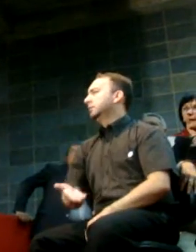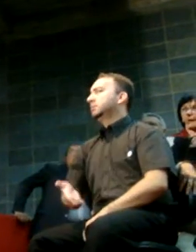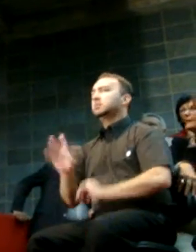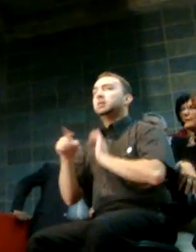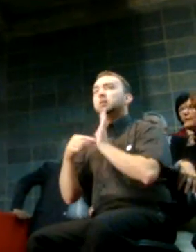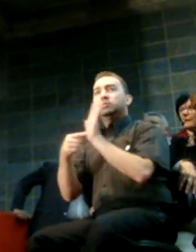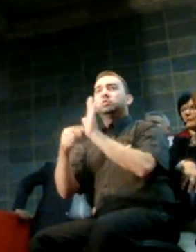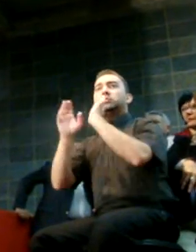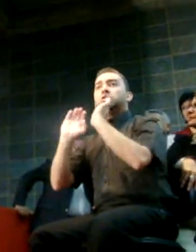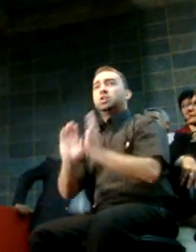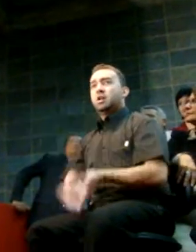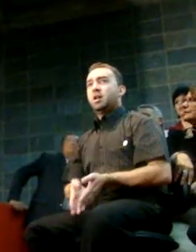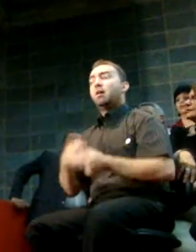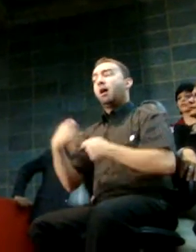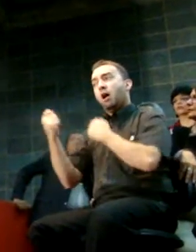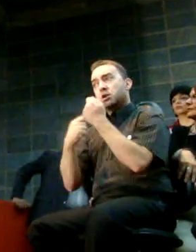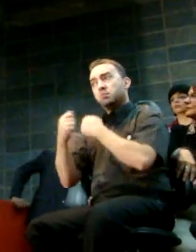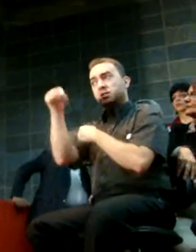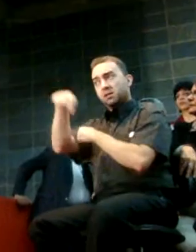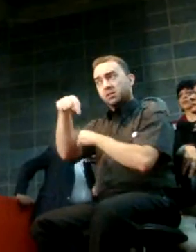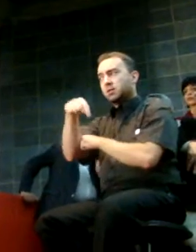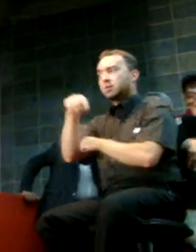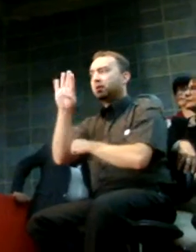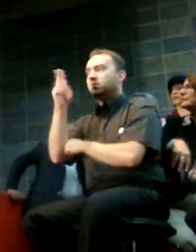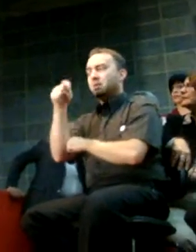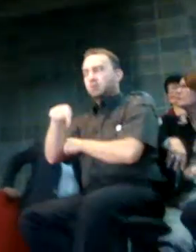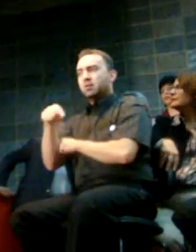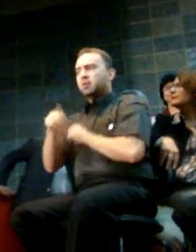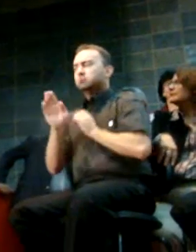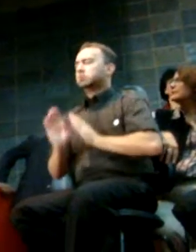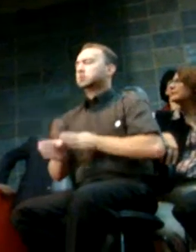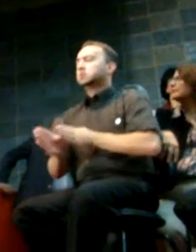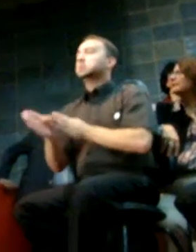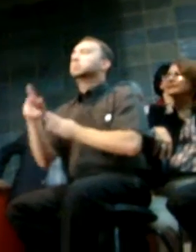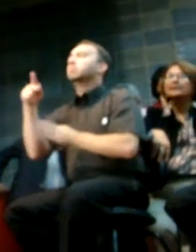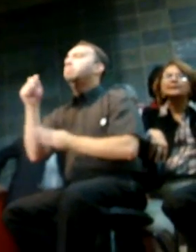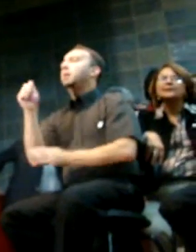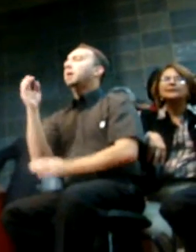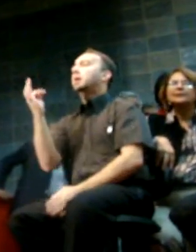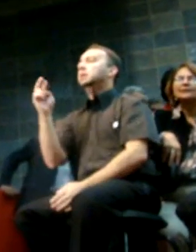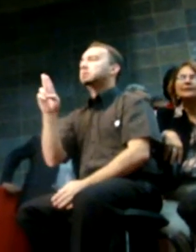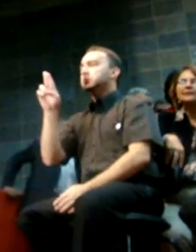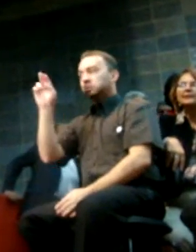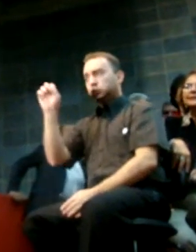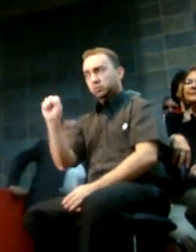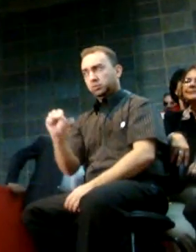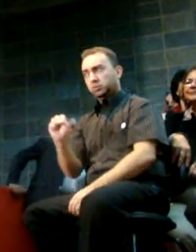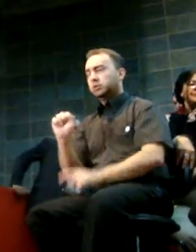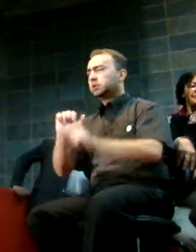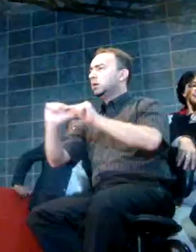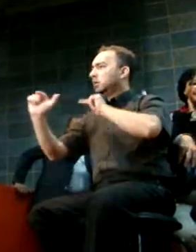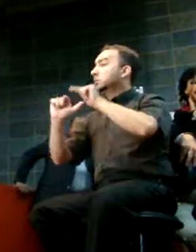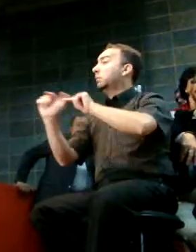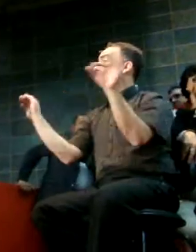mostrou na sua administração em Belo Horizonte seguindo os passos de Patrus, o trabalho que foi